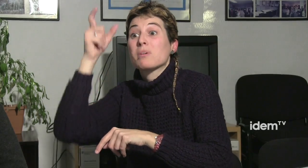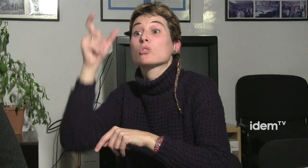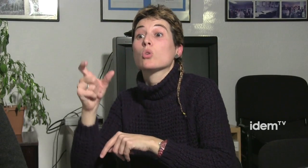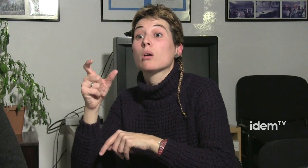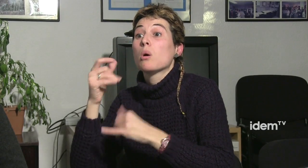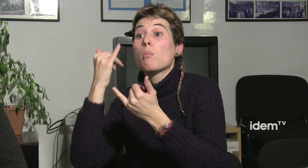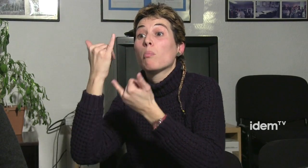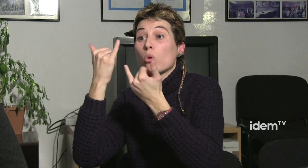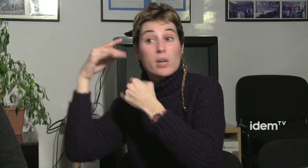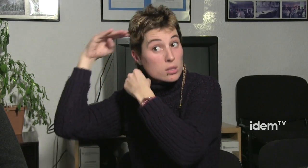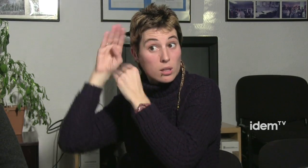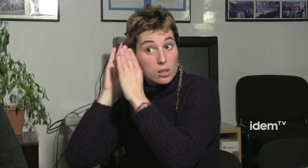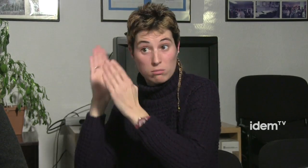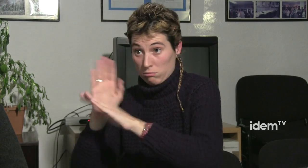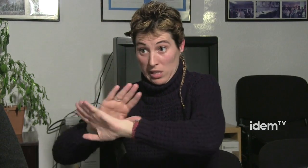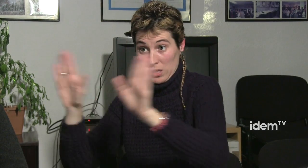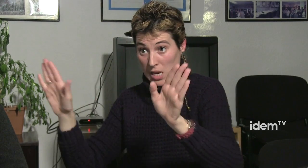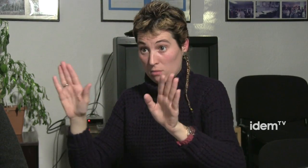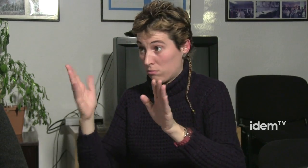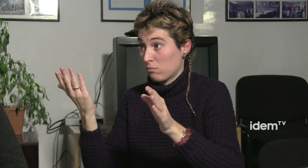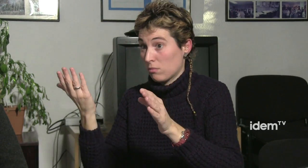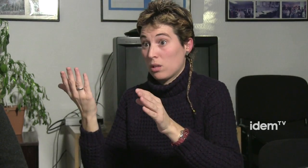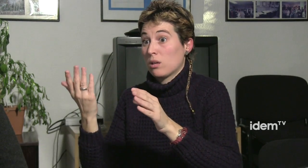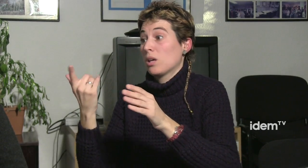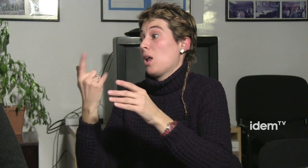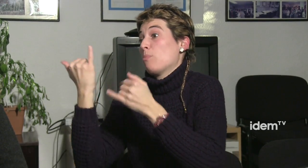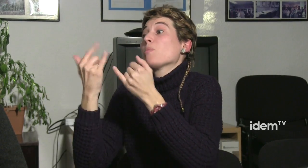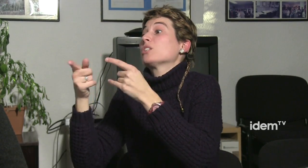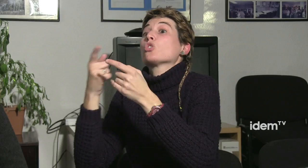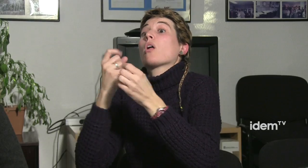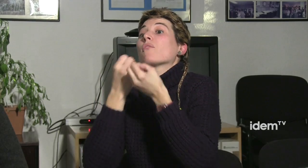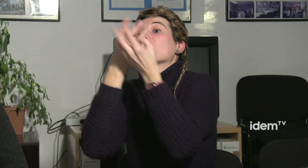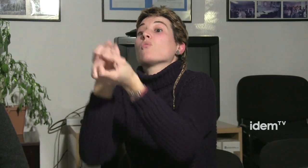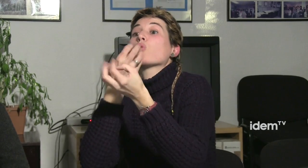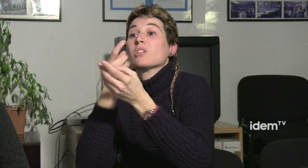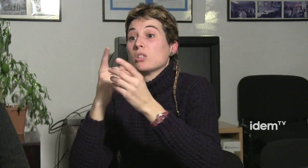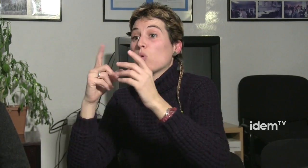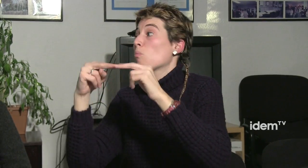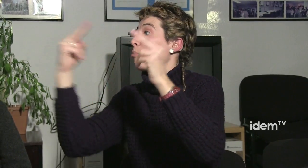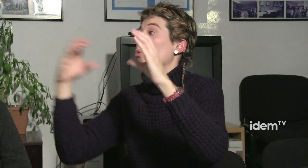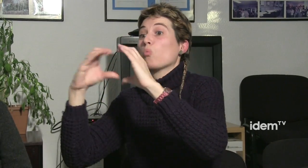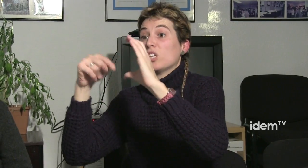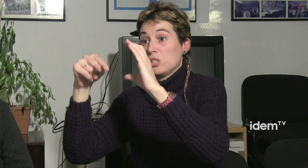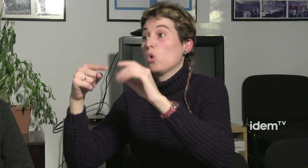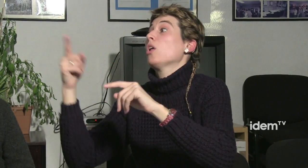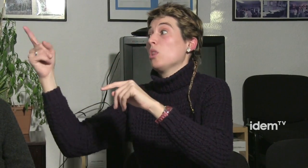capaç de fer la mateixa feina que una persona aïdora, l'únic que té una limitació auditiva,